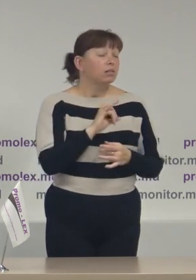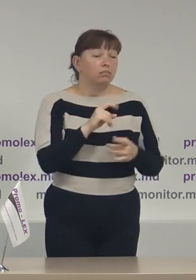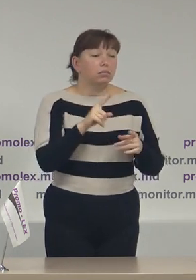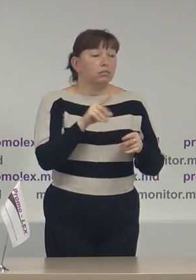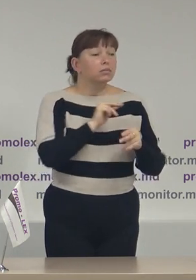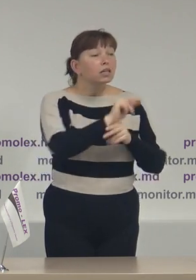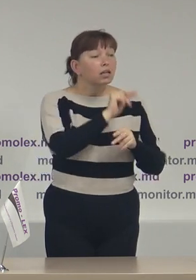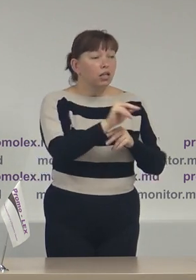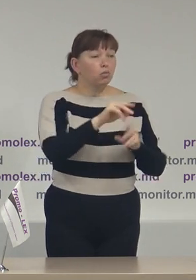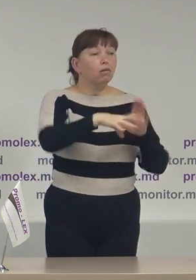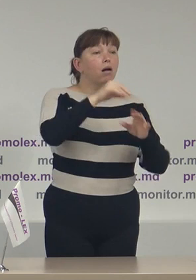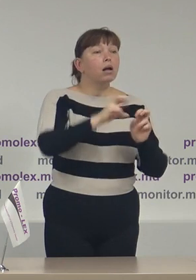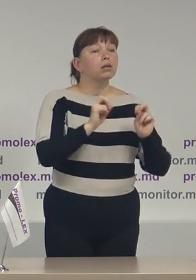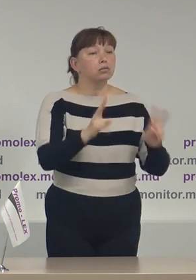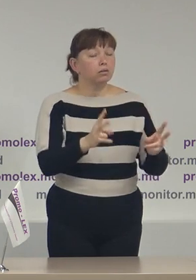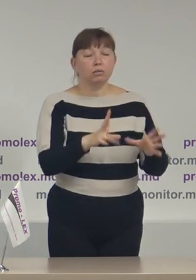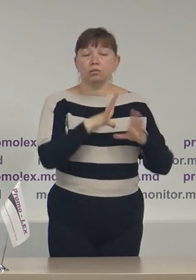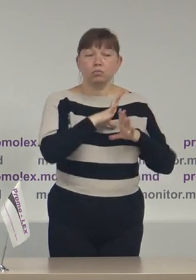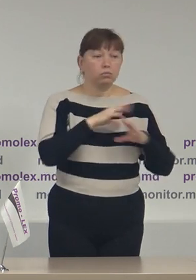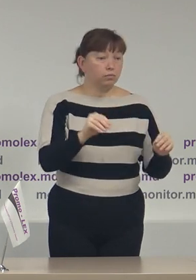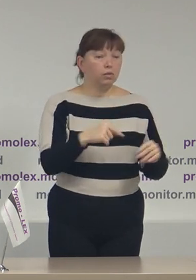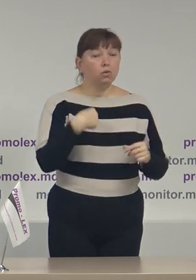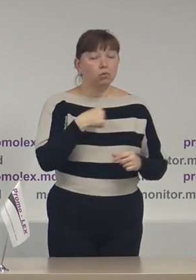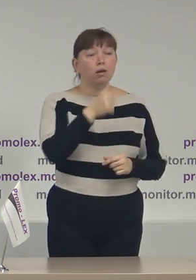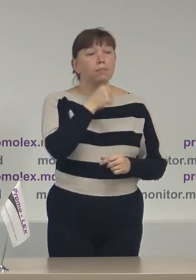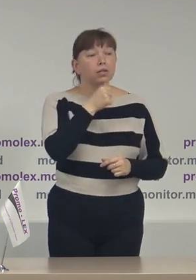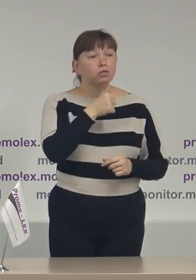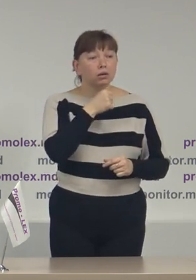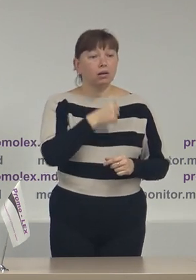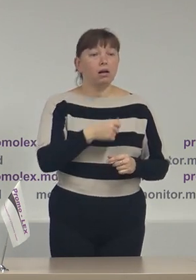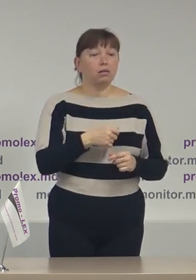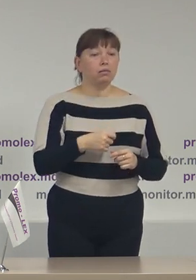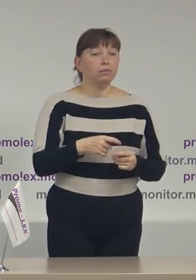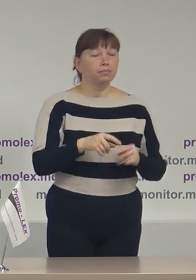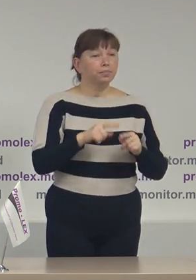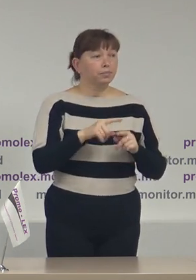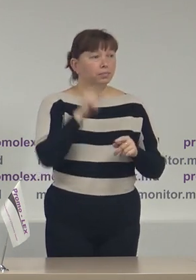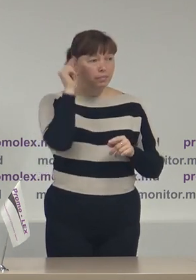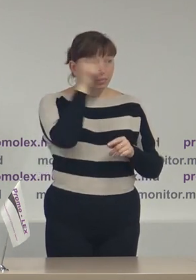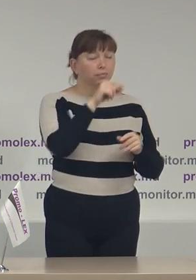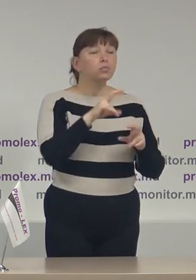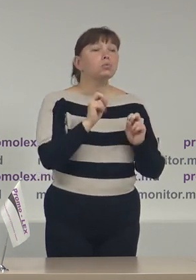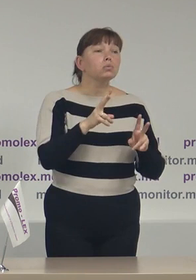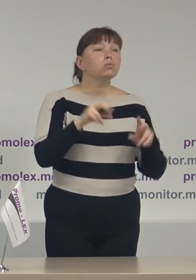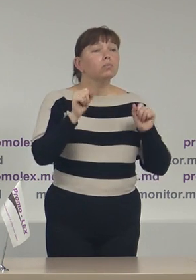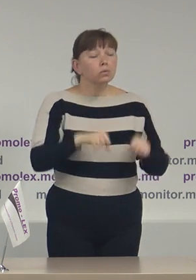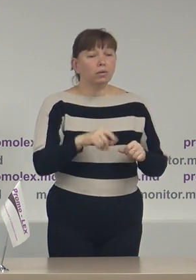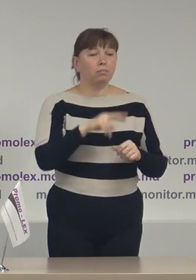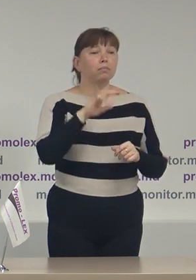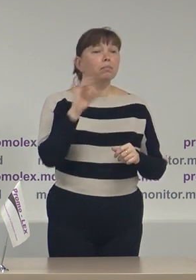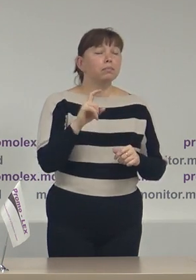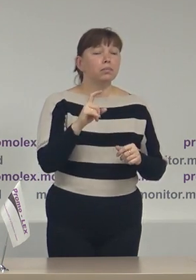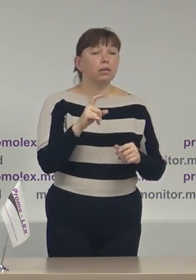electorală. Noi am încercat să sensibilizăm alegătorii din regiunea transnestriană prin